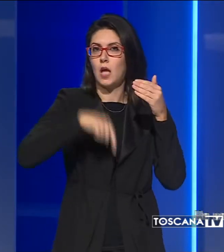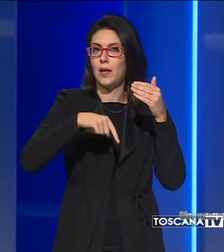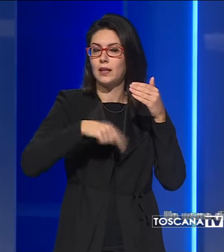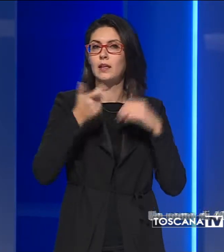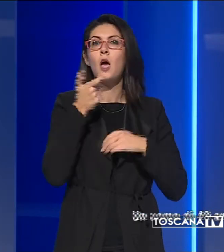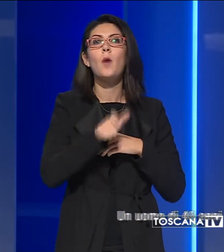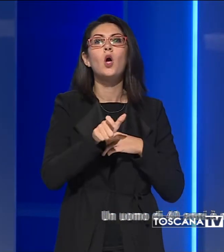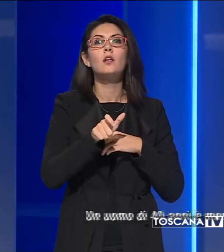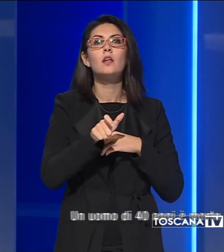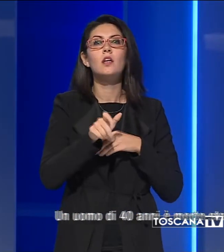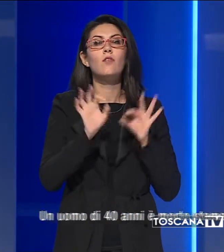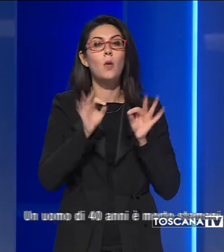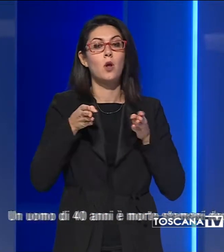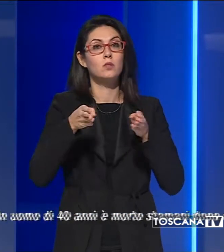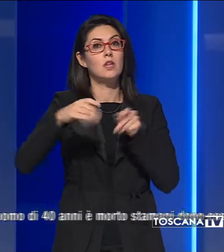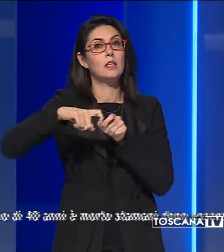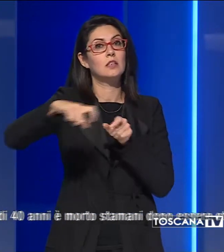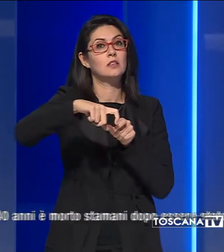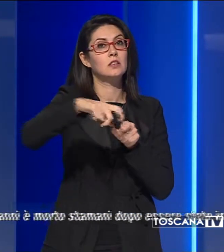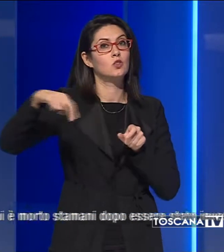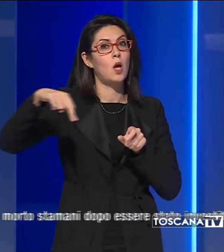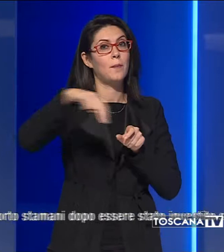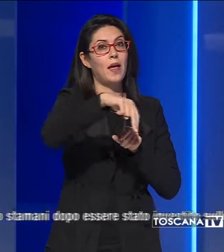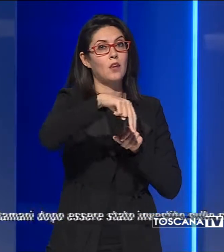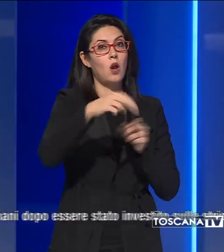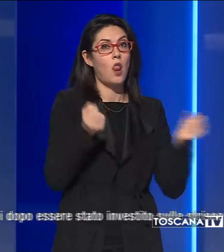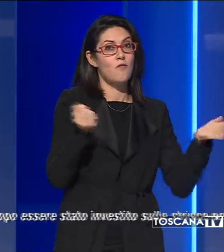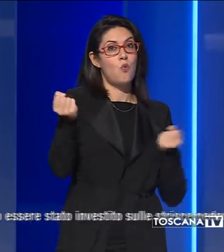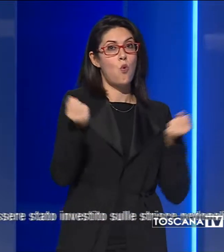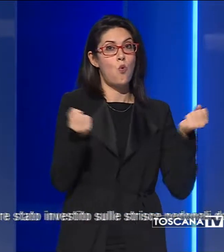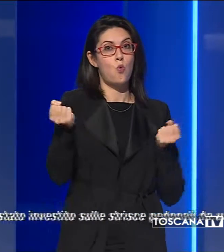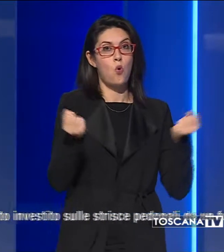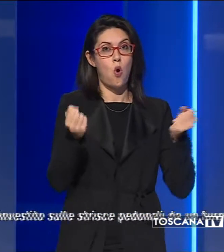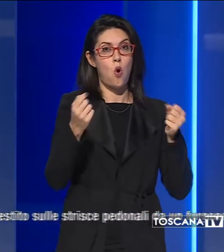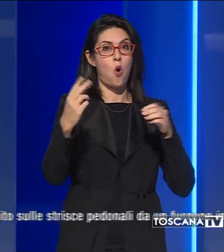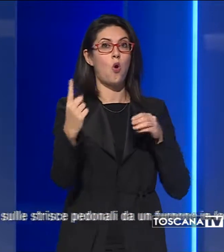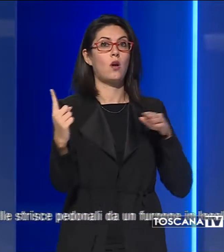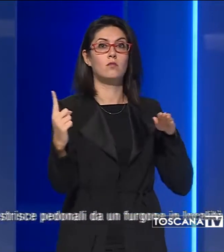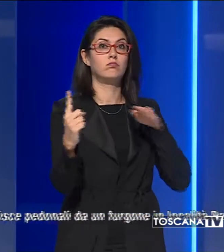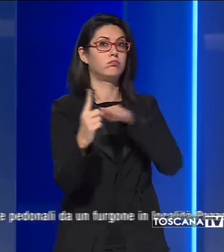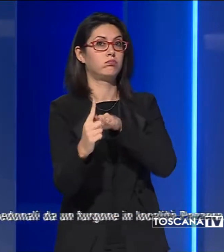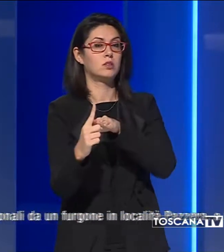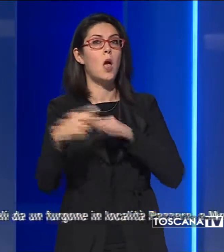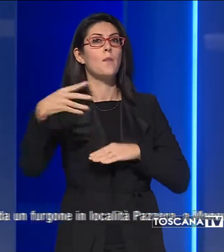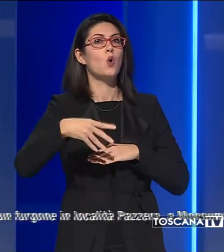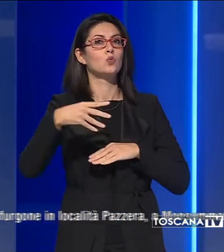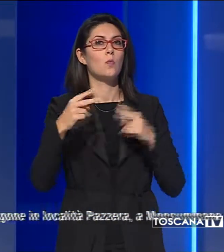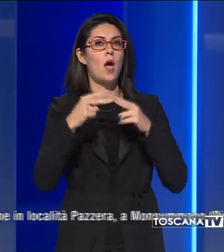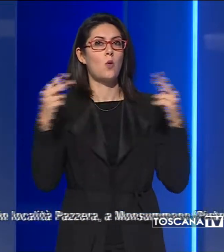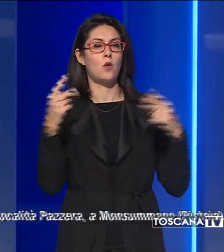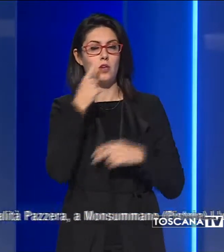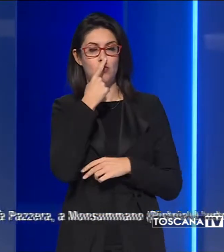essere stato investito sulle strisce pedonali da un furgone a Monsummano in provincia di